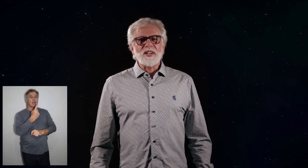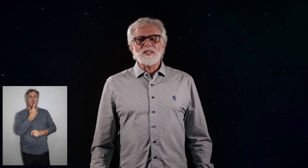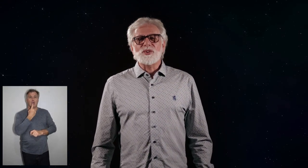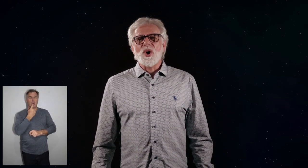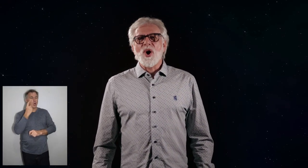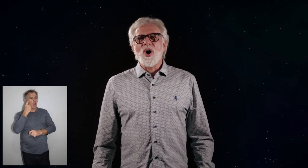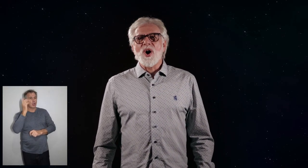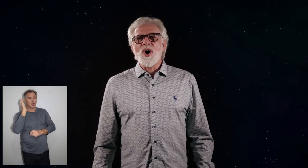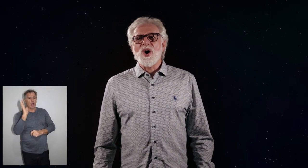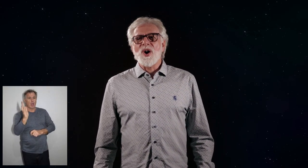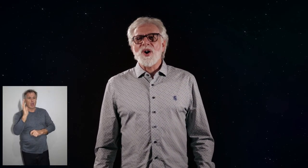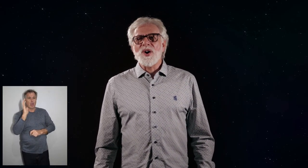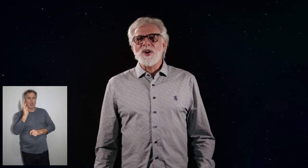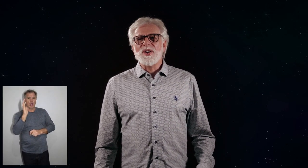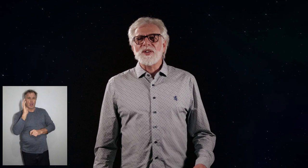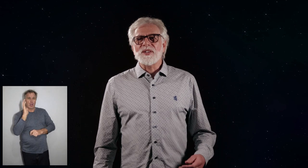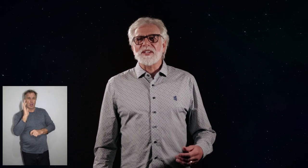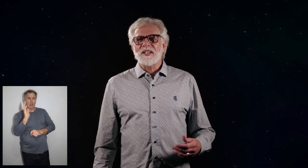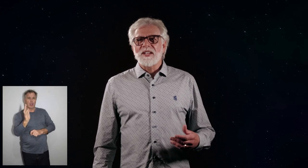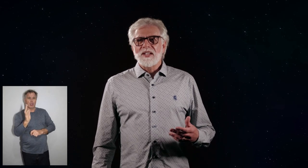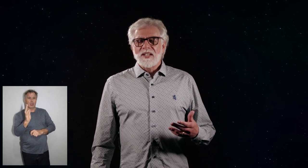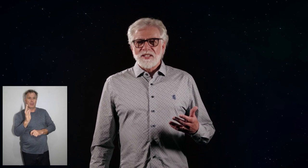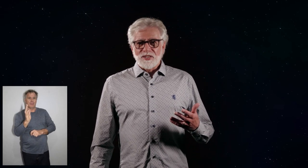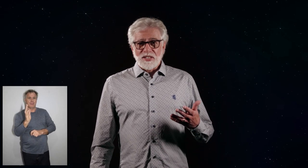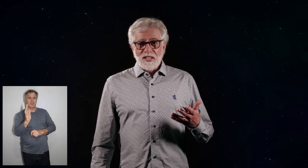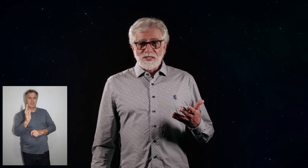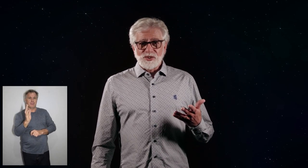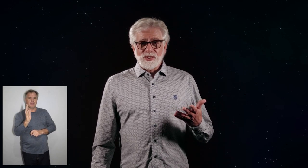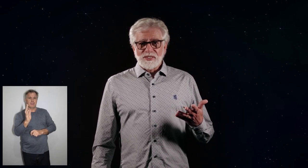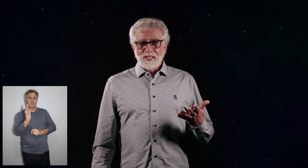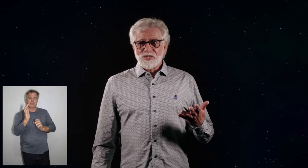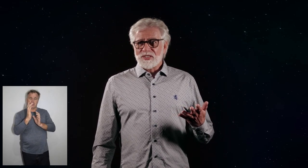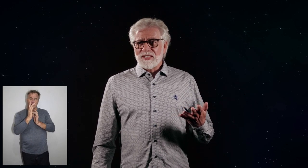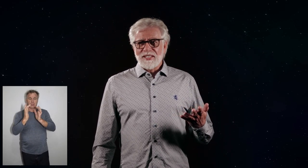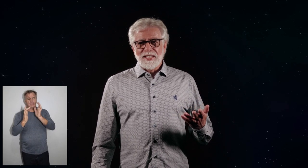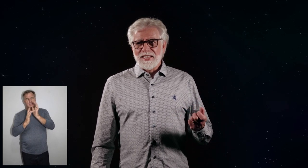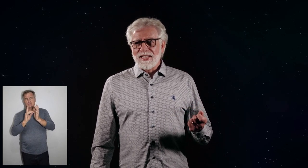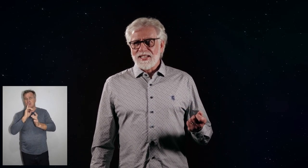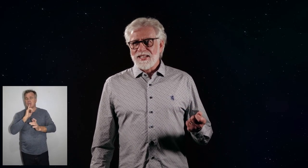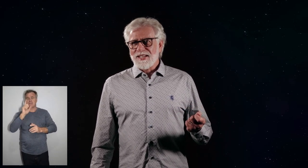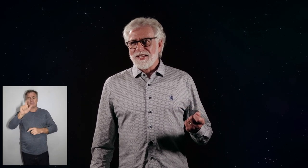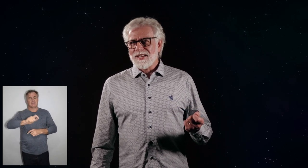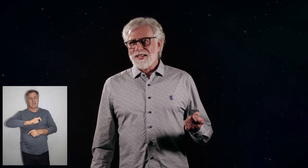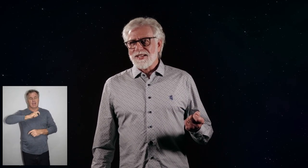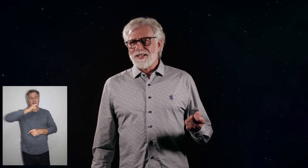tong getuig. Jezus is die